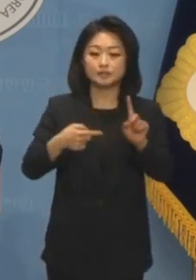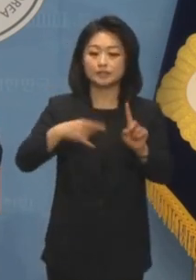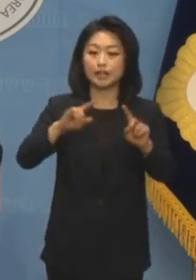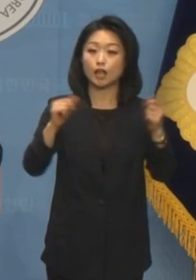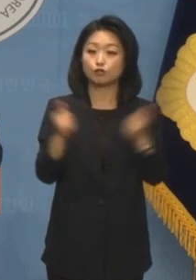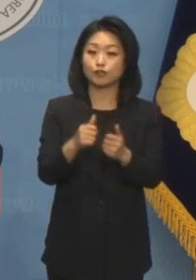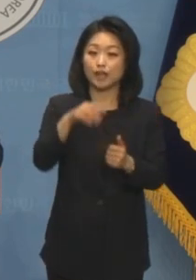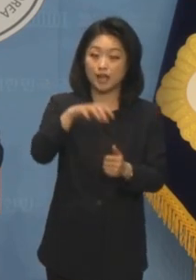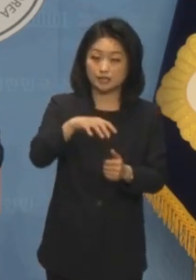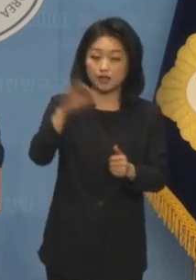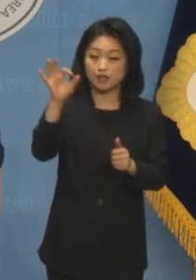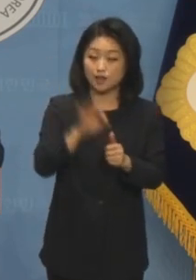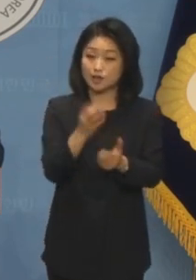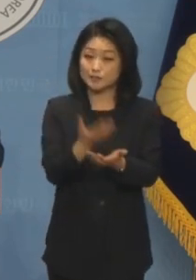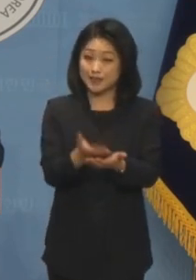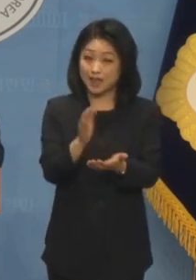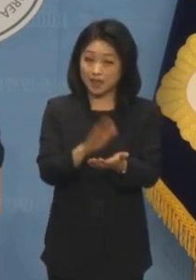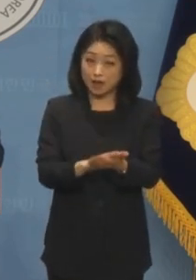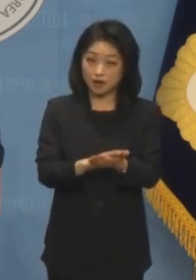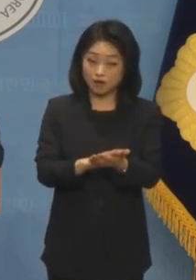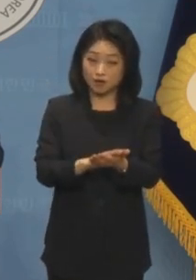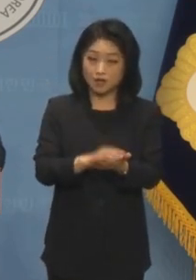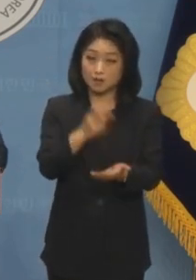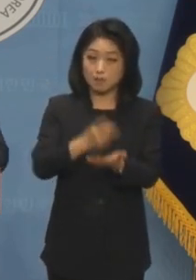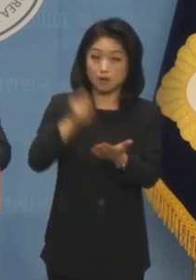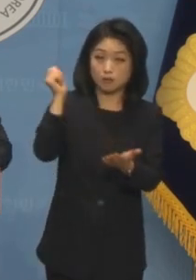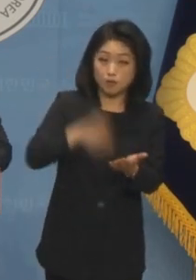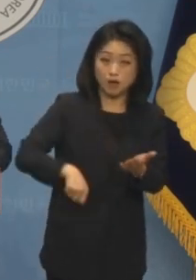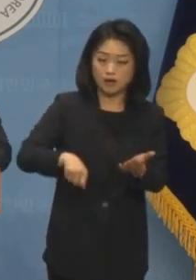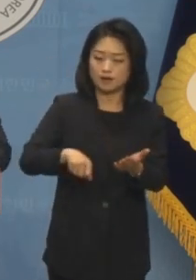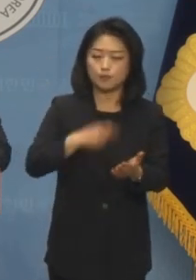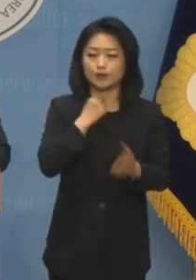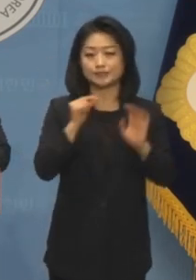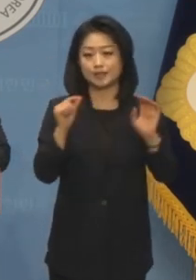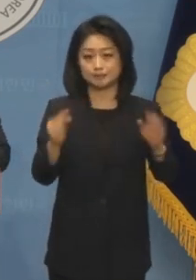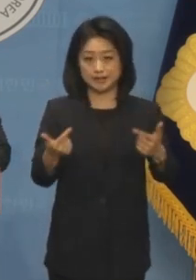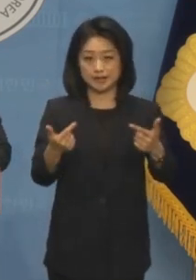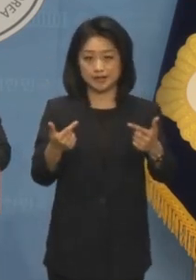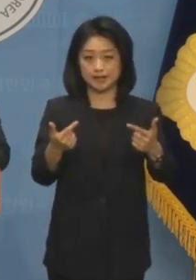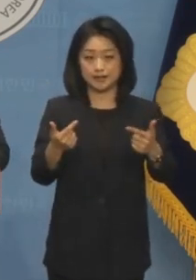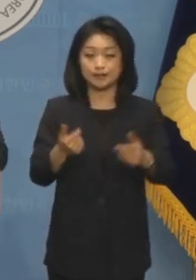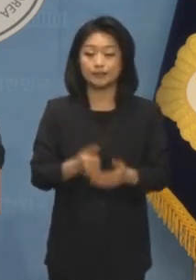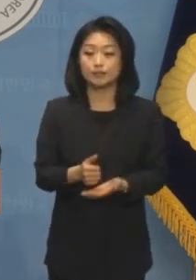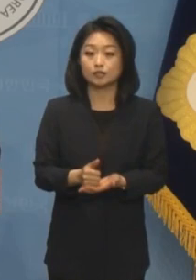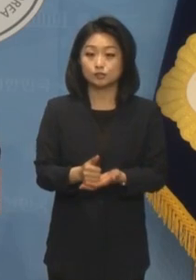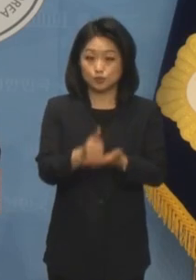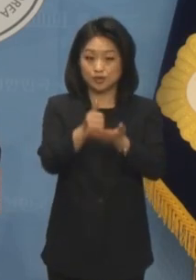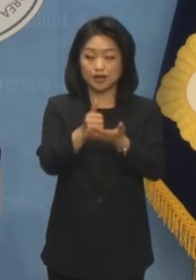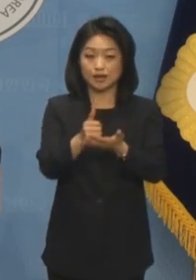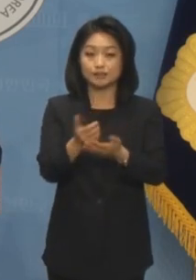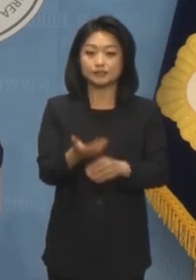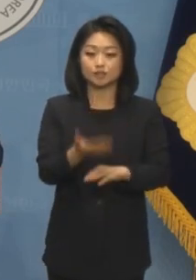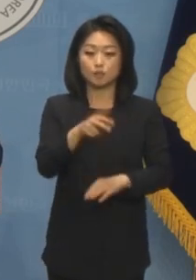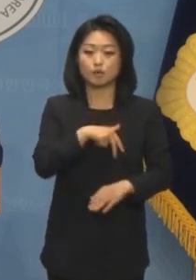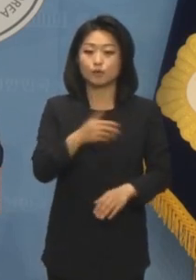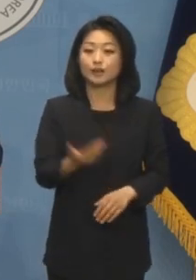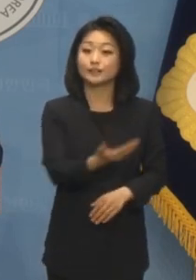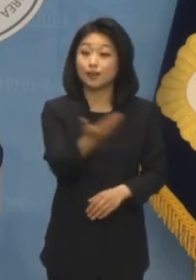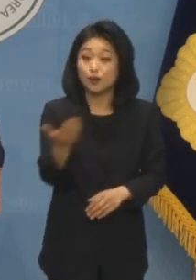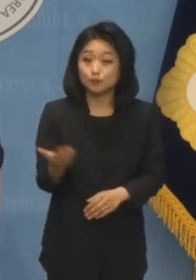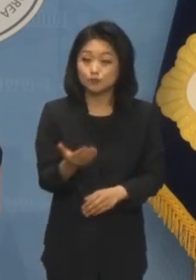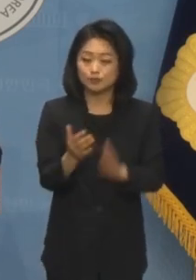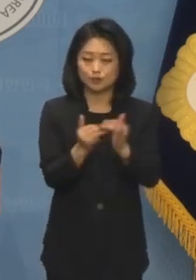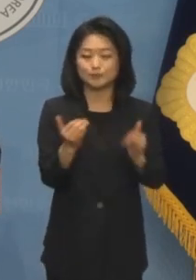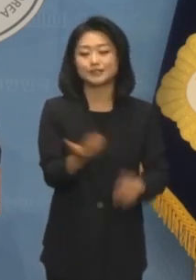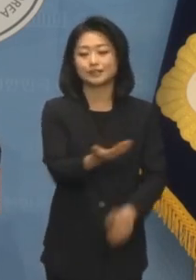연금개혁을 이렇게 매듭짓게 되는 것에 찬성할 수 없습니다. 존경하는 선배 의원 여러분 그리고 사랑하는